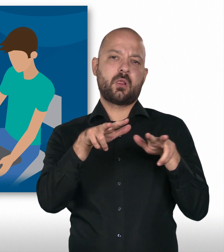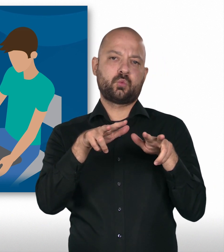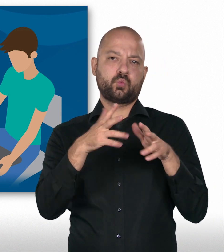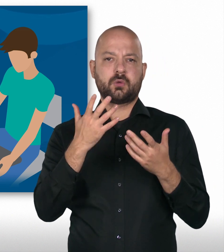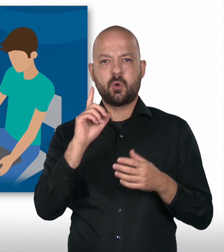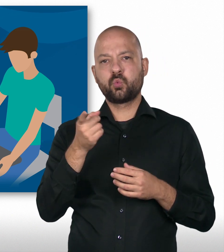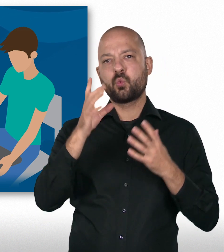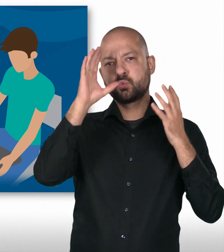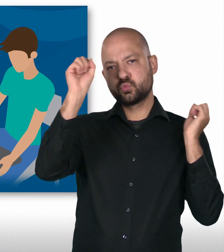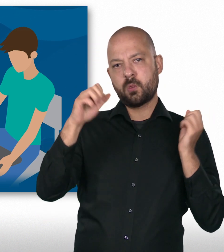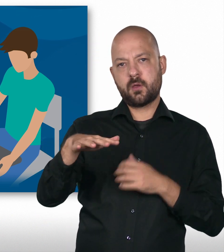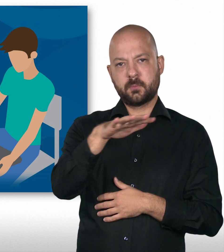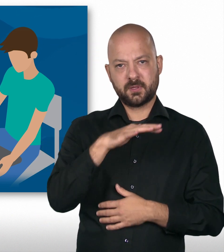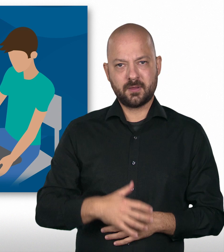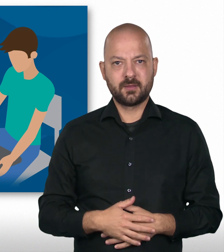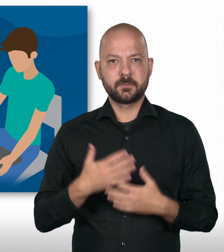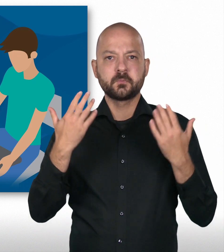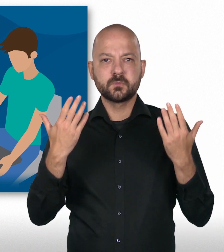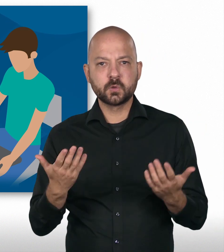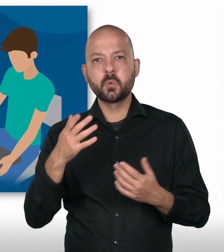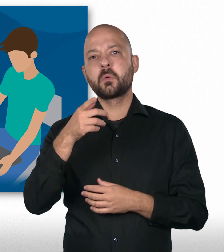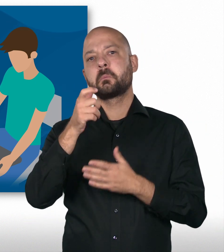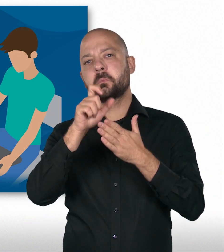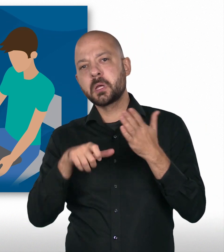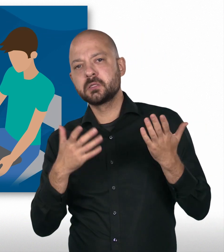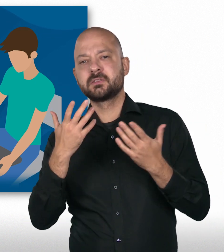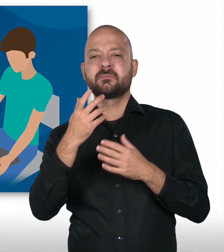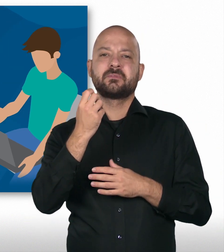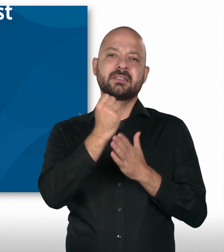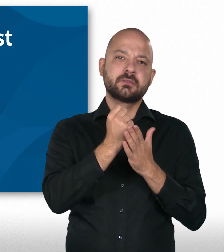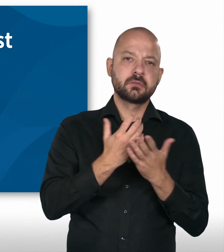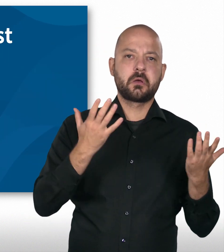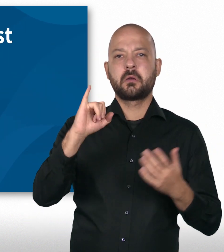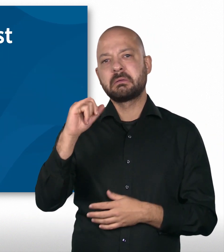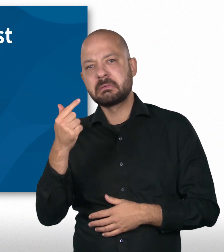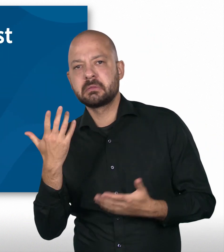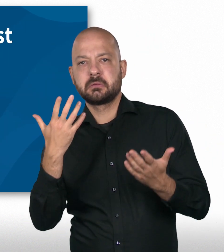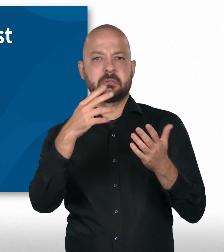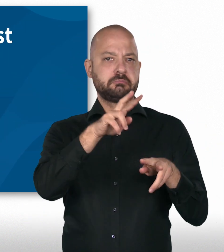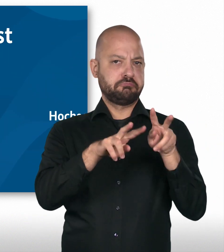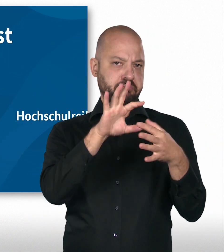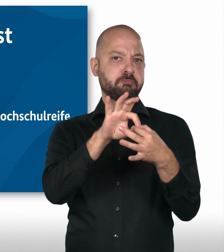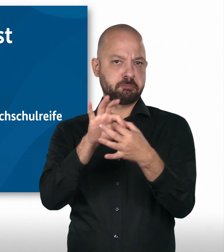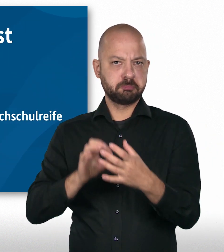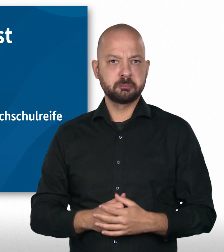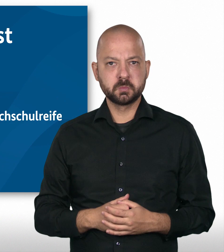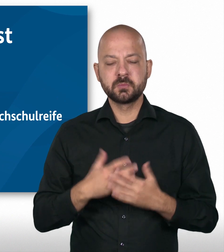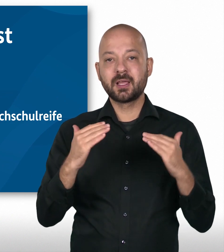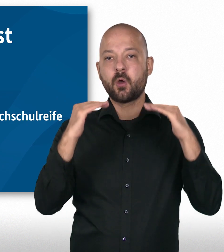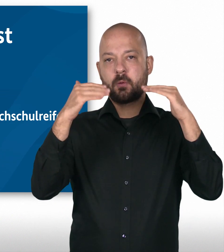Konsularbereich. Pass- und Visastelle oder in der IT. Im gehobenen Dienst benötigt man mindestens Hochschulreife